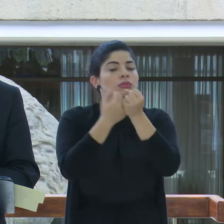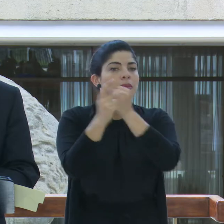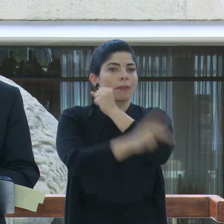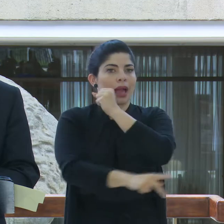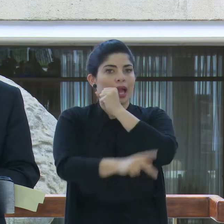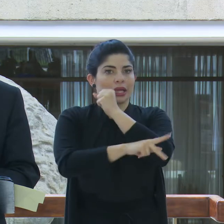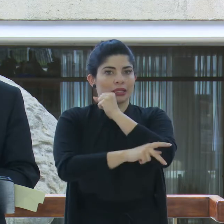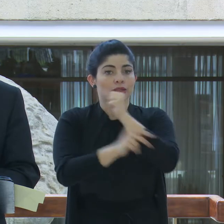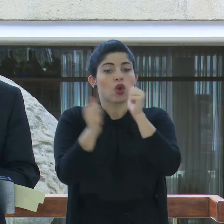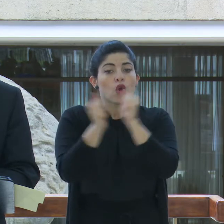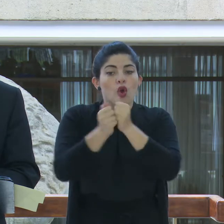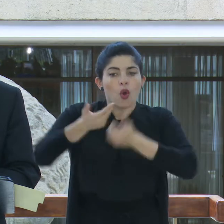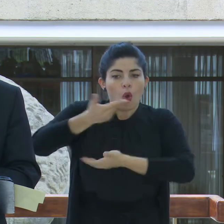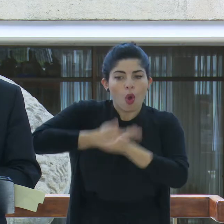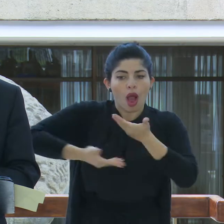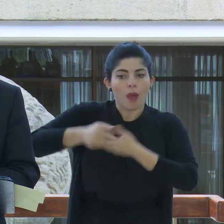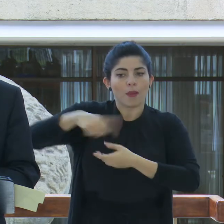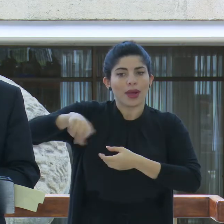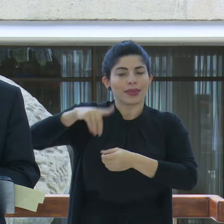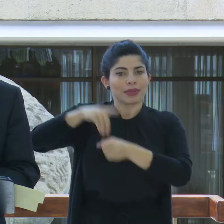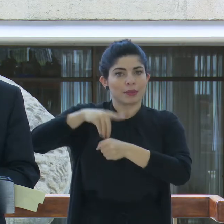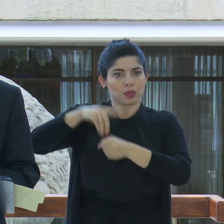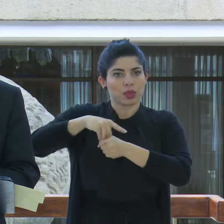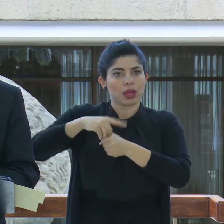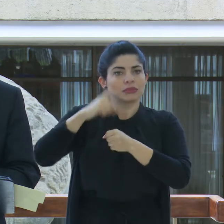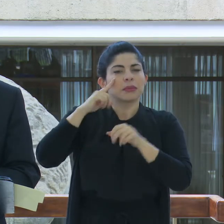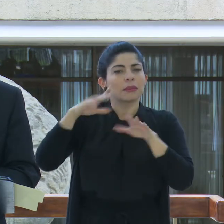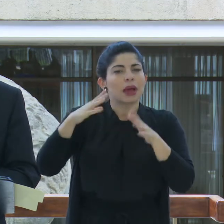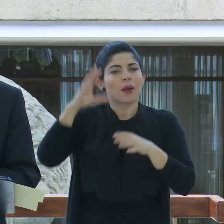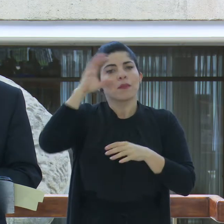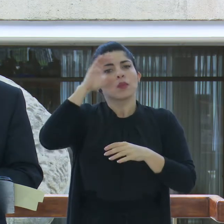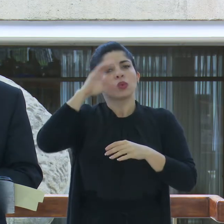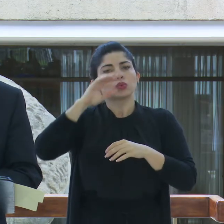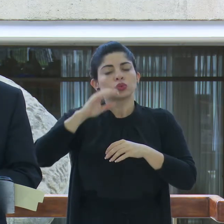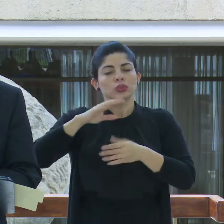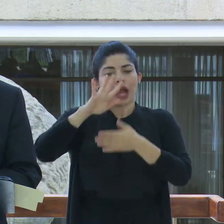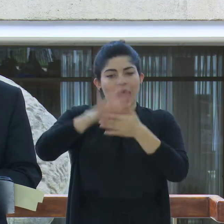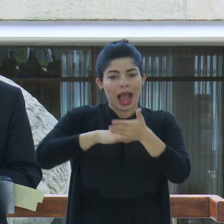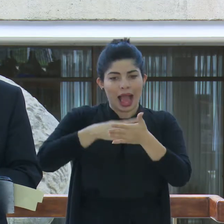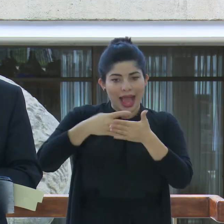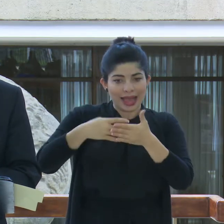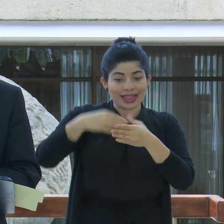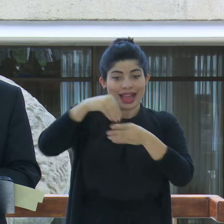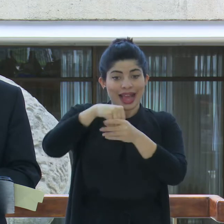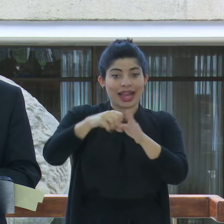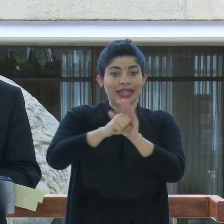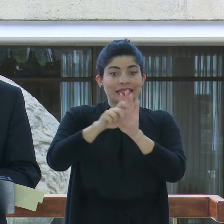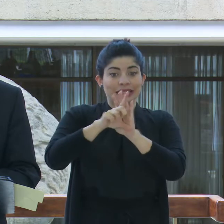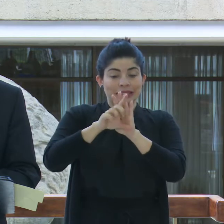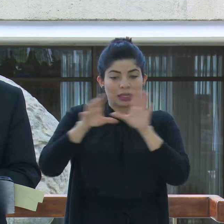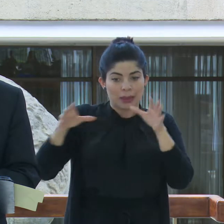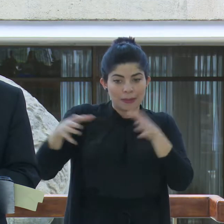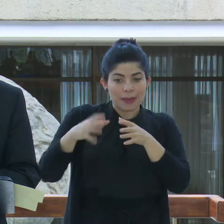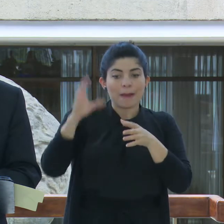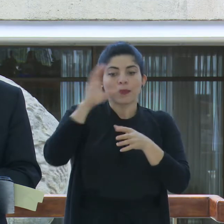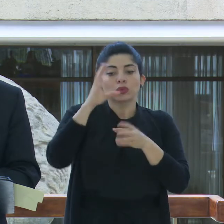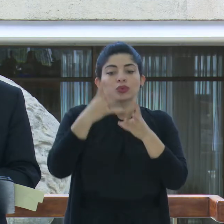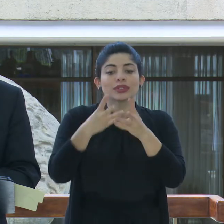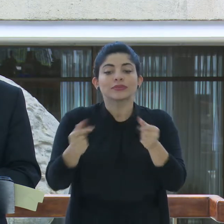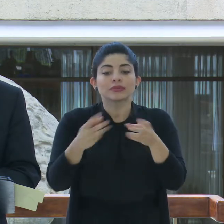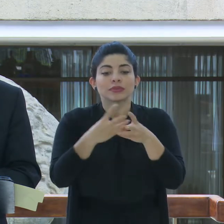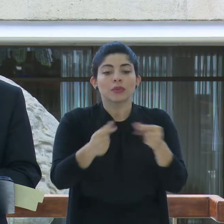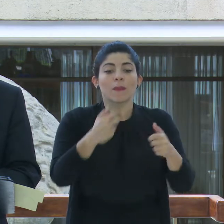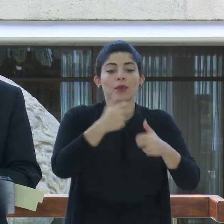de los diputados y las diputadas en la construcción de una agenda legislativa dirigida a enfrentar los problemas